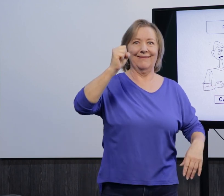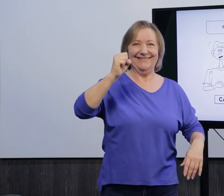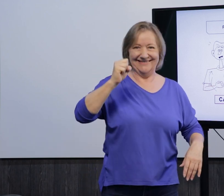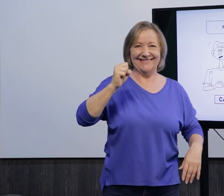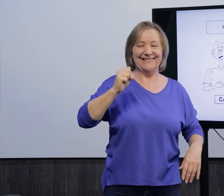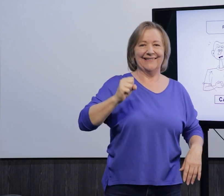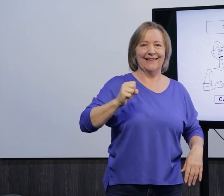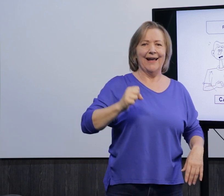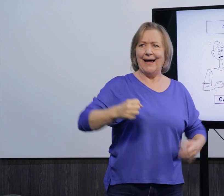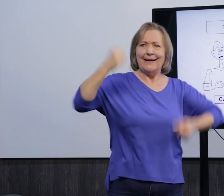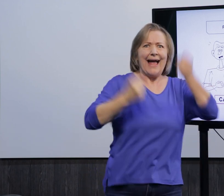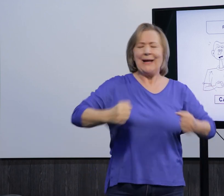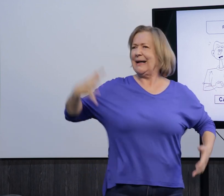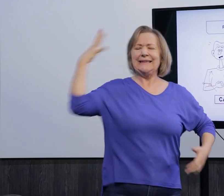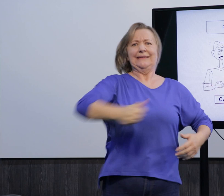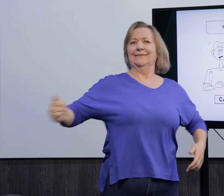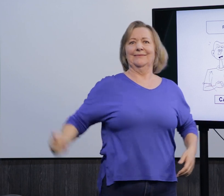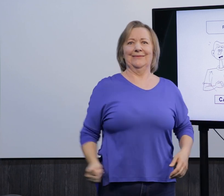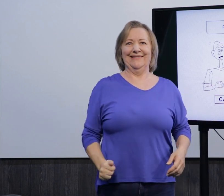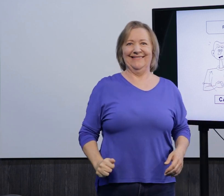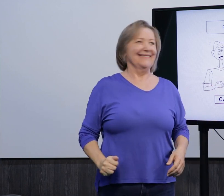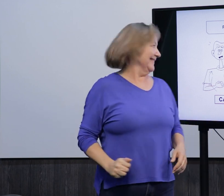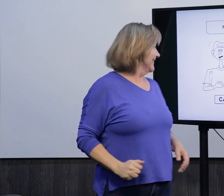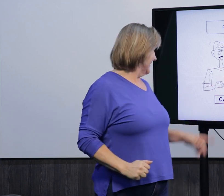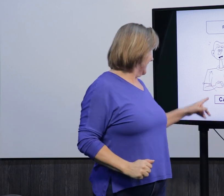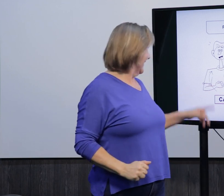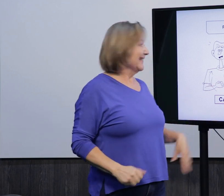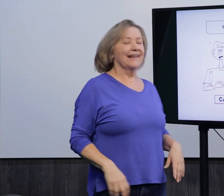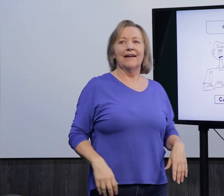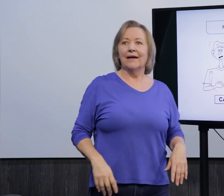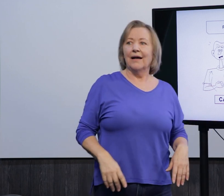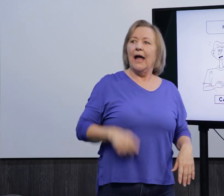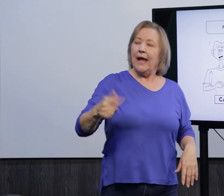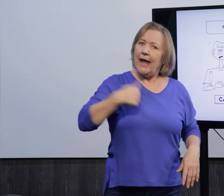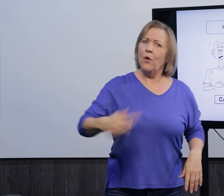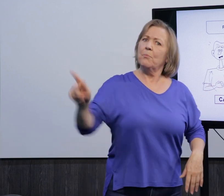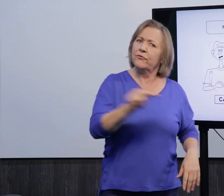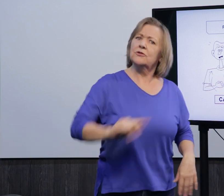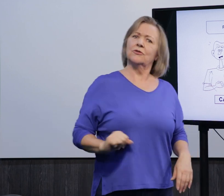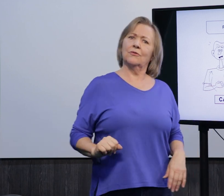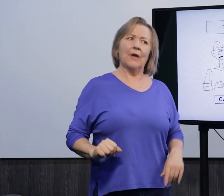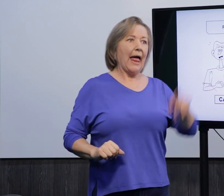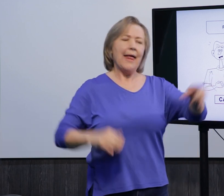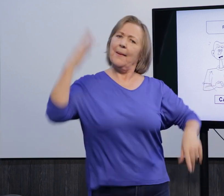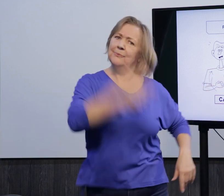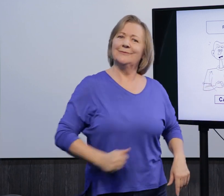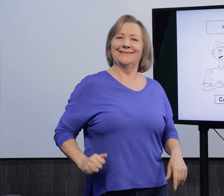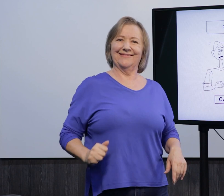forte a entonação da voz, como se fosse a entonação da voz. Ai, o carro eu vou pegar, carro bonito, eu sou professor,